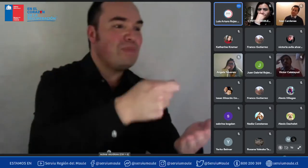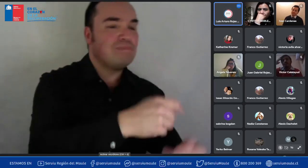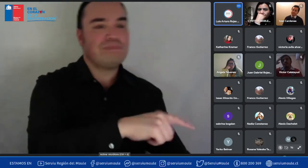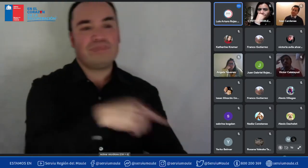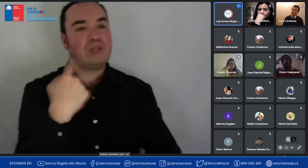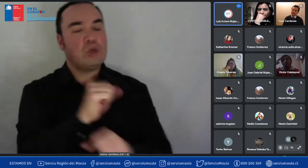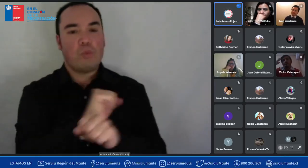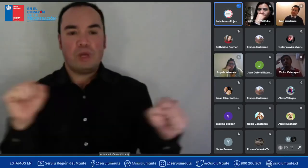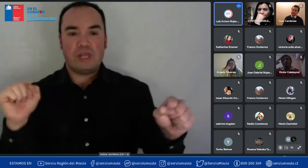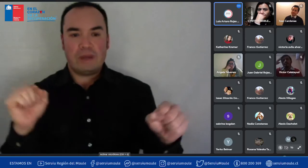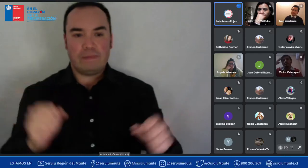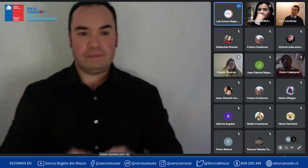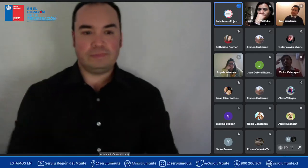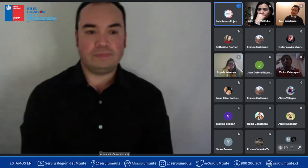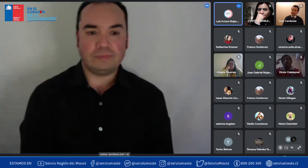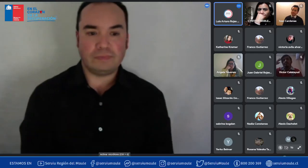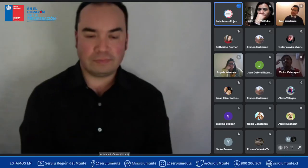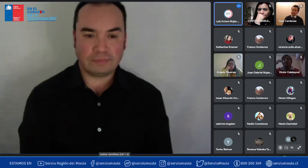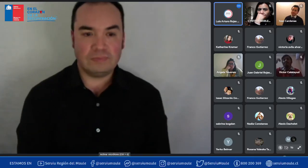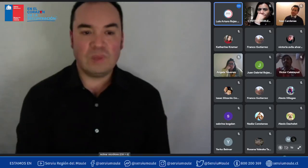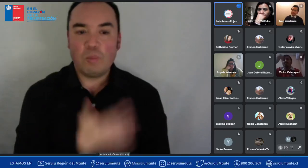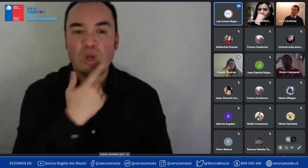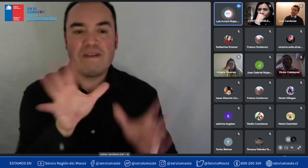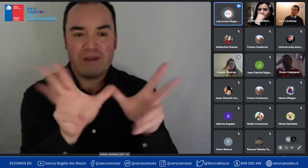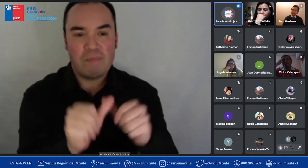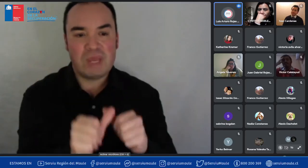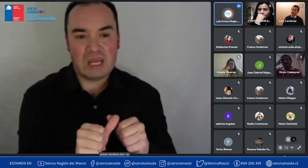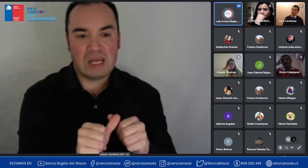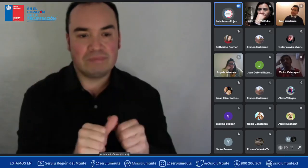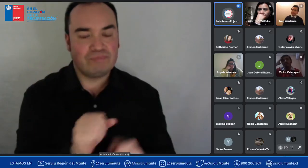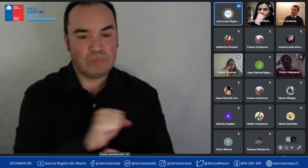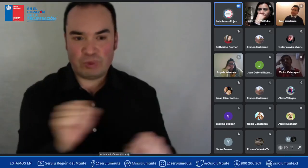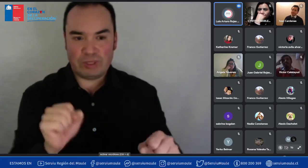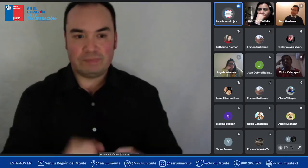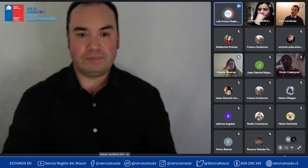tenemos otra consulta a través de Facebook también de Gaby Salinas